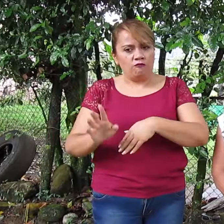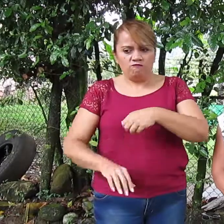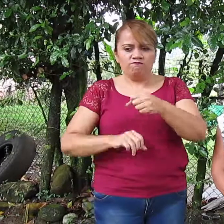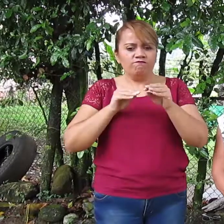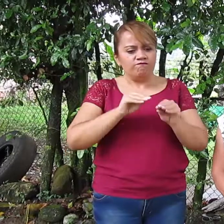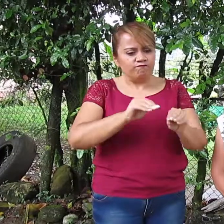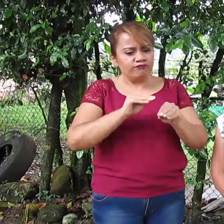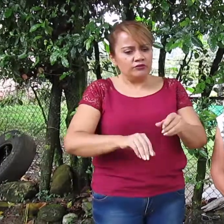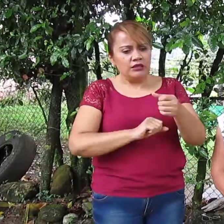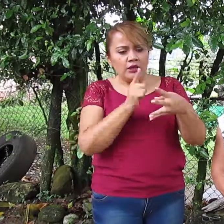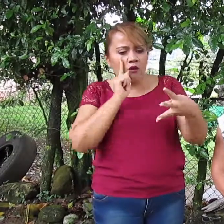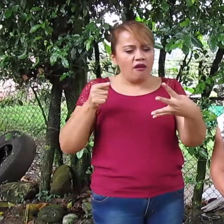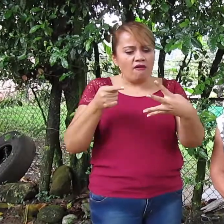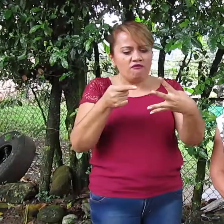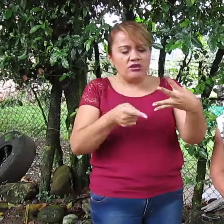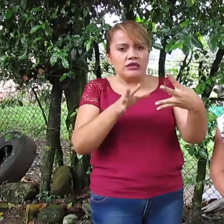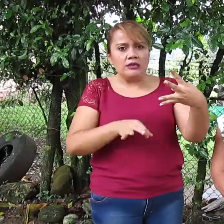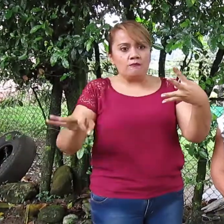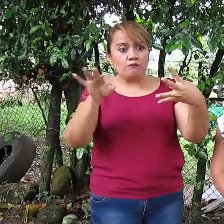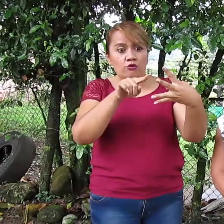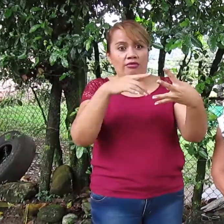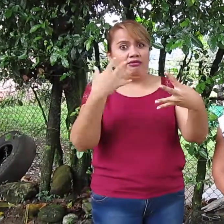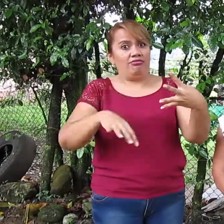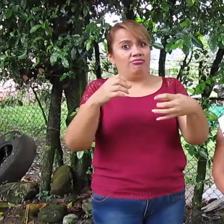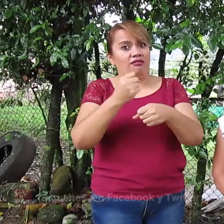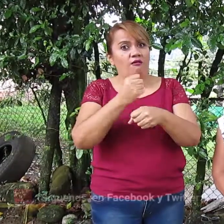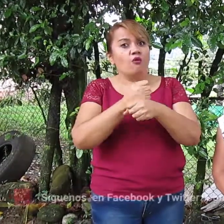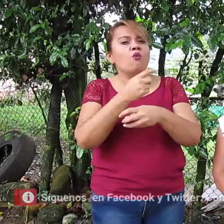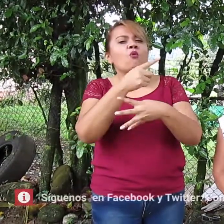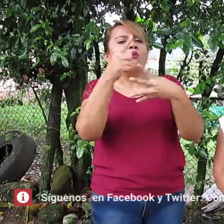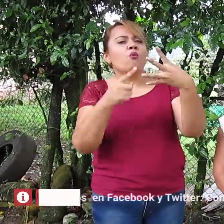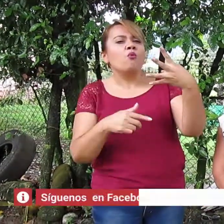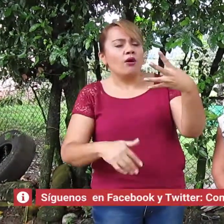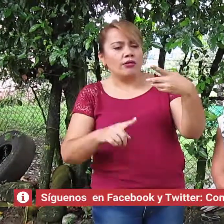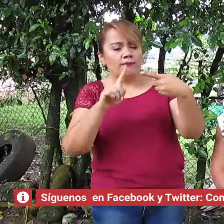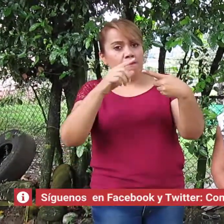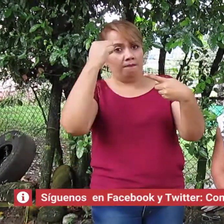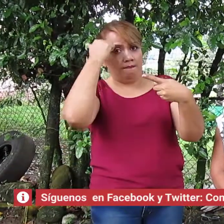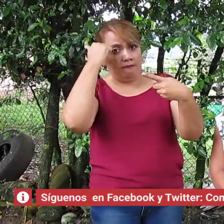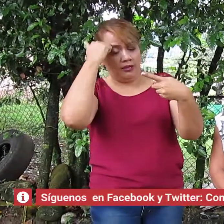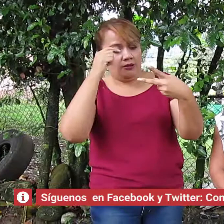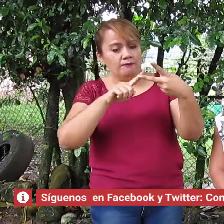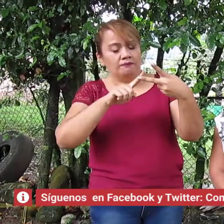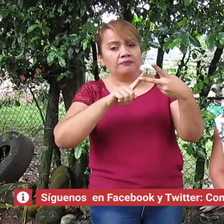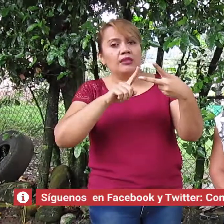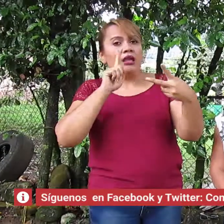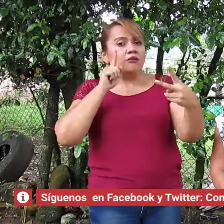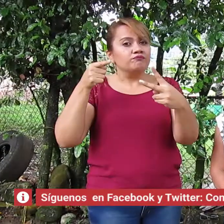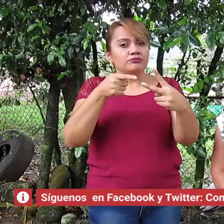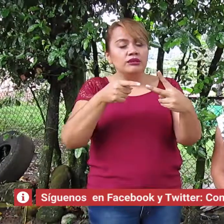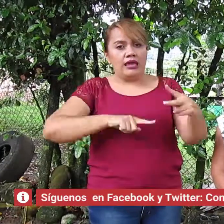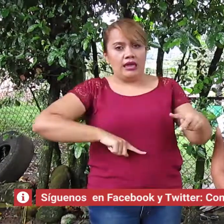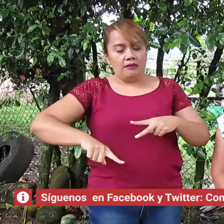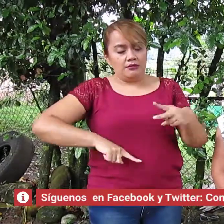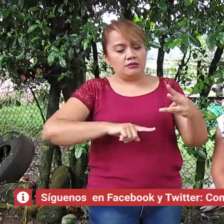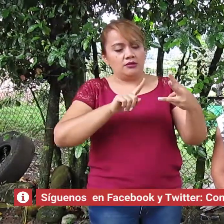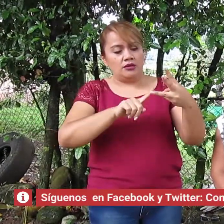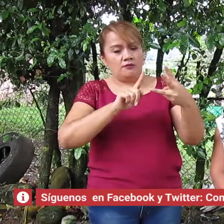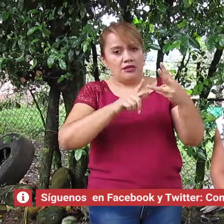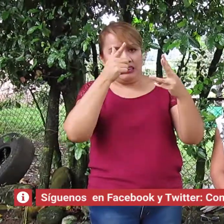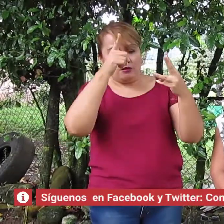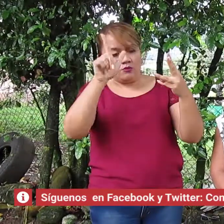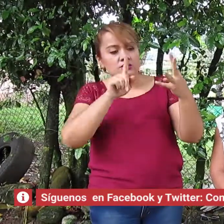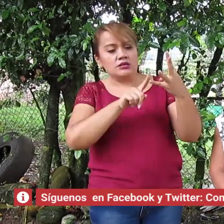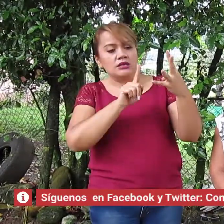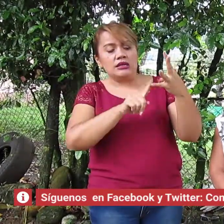uno de los ejes por los cuales estamos trabajando que son los ejes pedagógico, el eje administrativo, el eje lingüístico y el